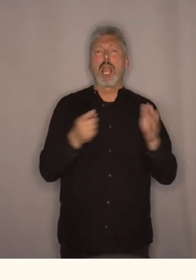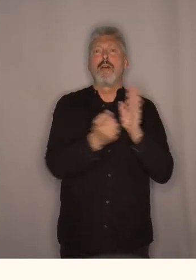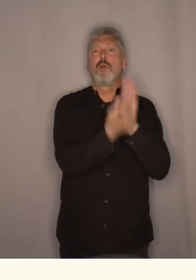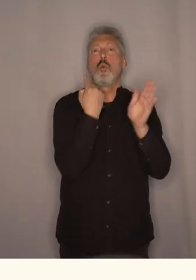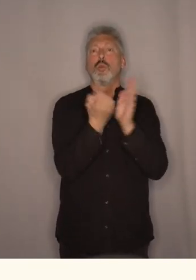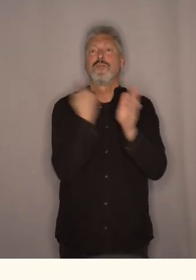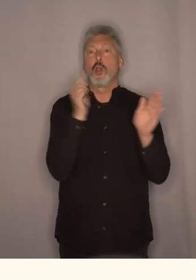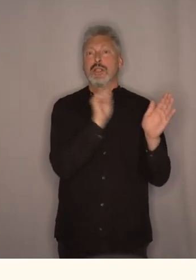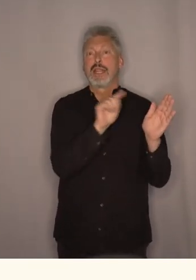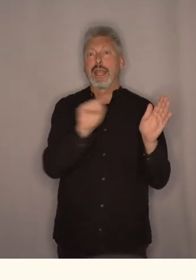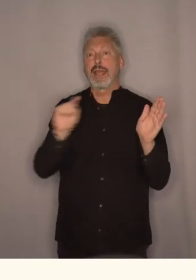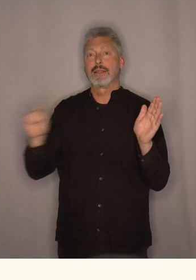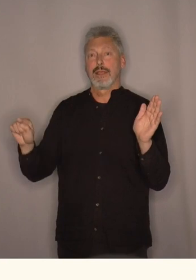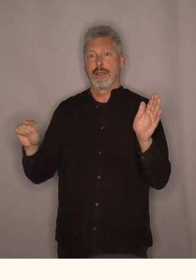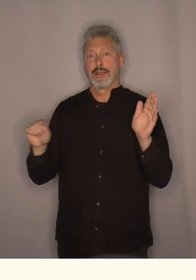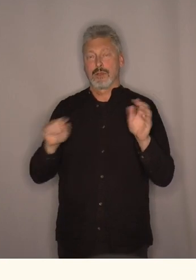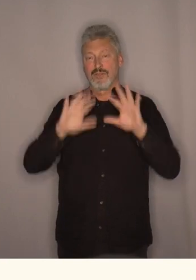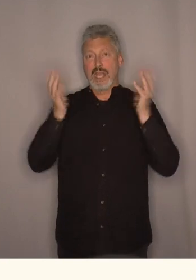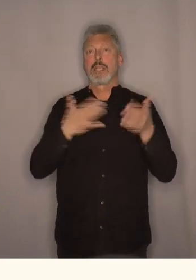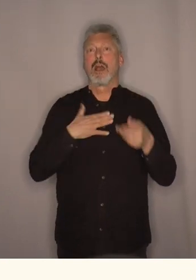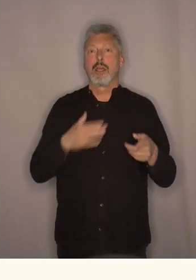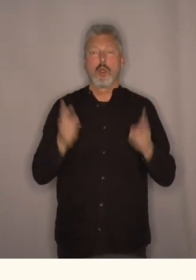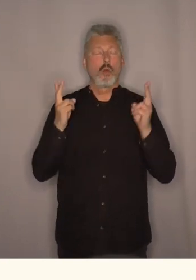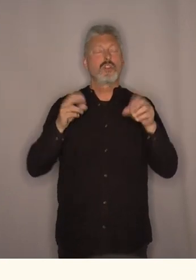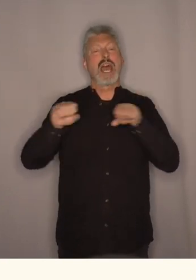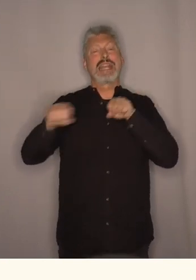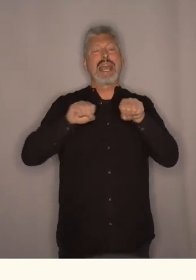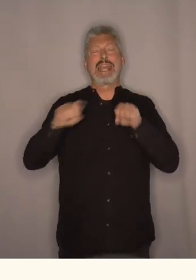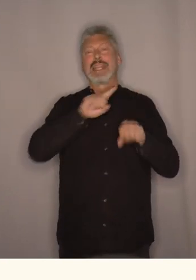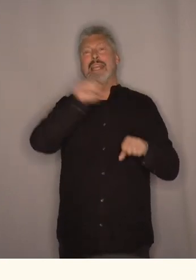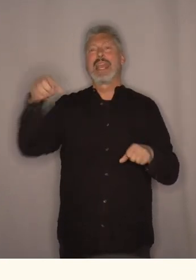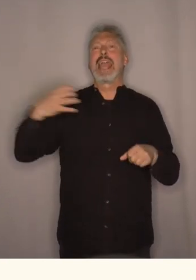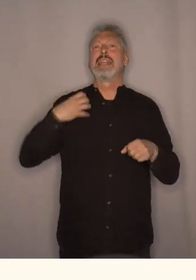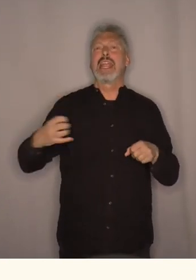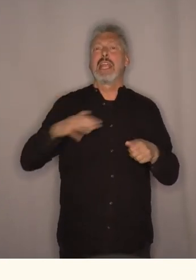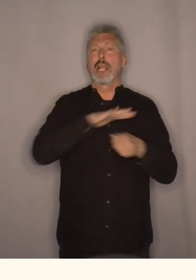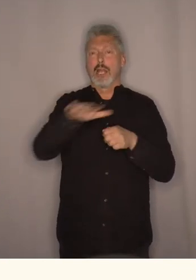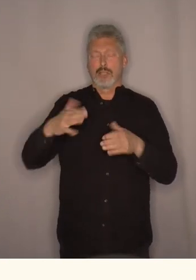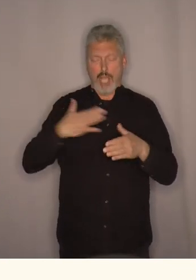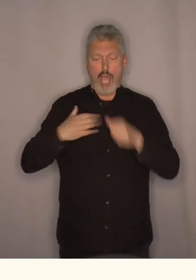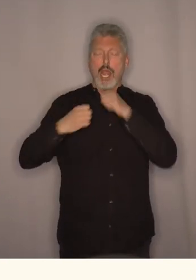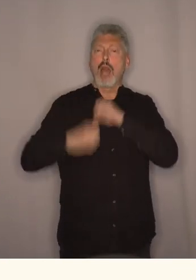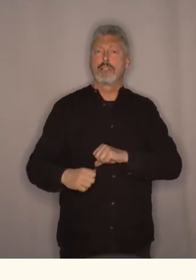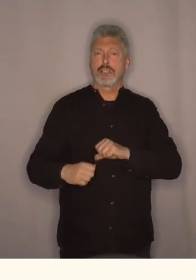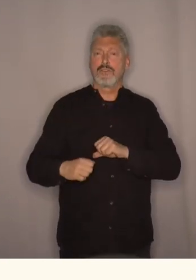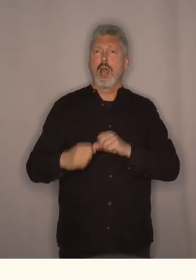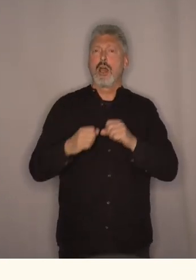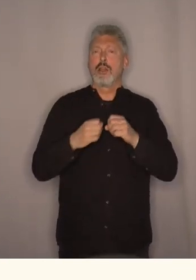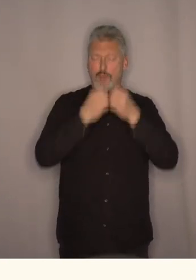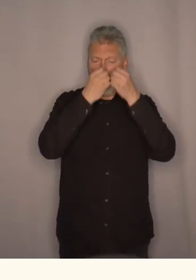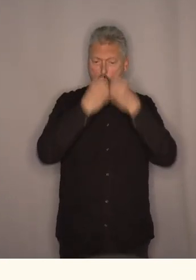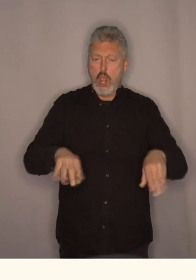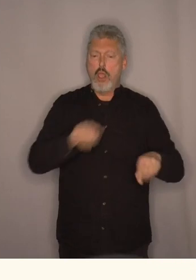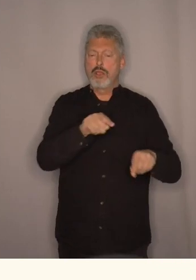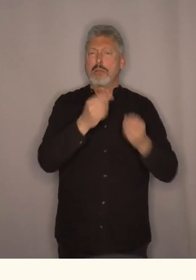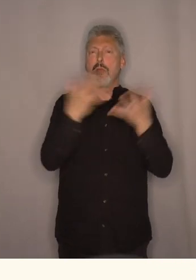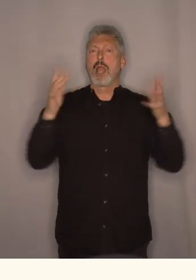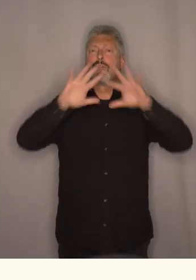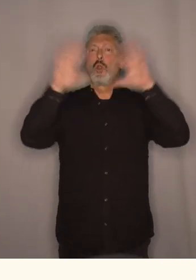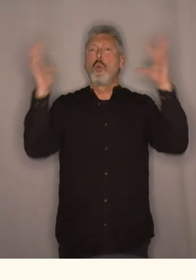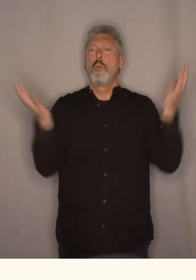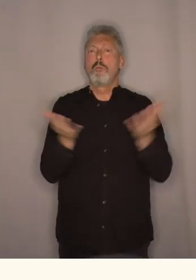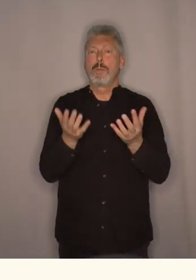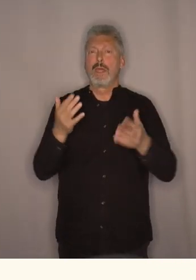i dag. Og det er også regjeringene i rike land som bærer ansvaret for å løse mange av de globale